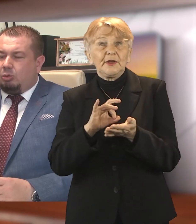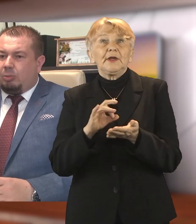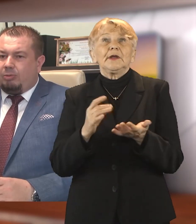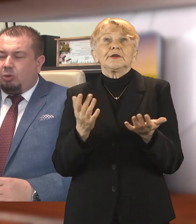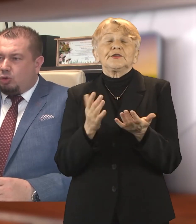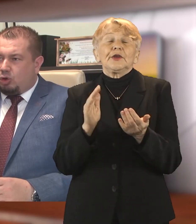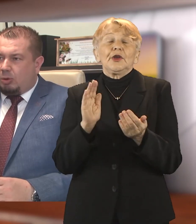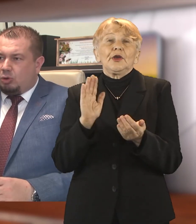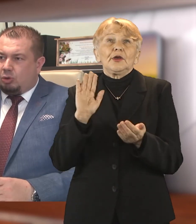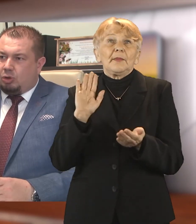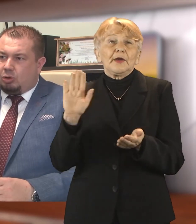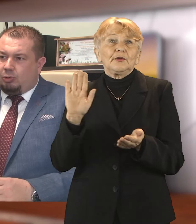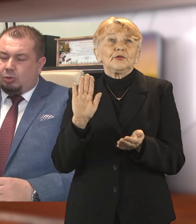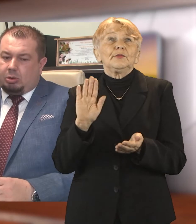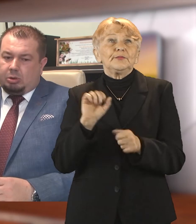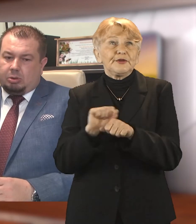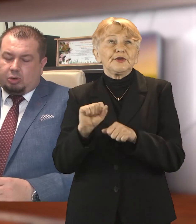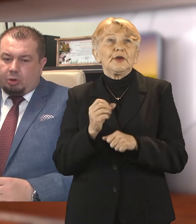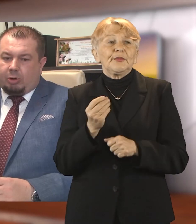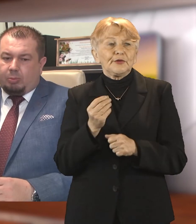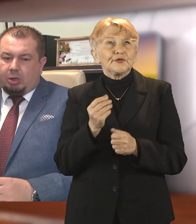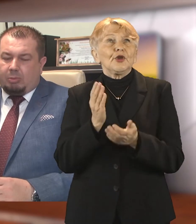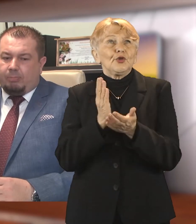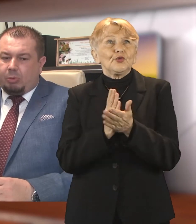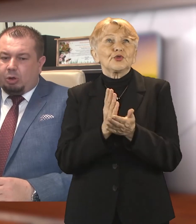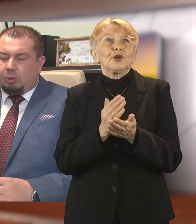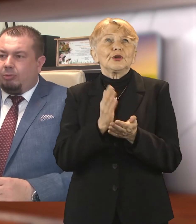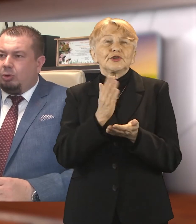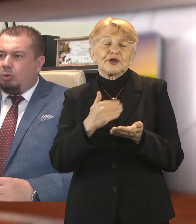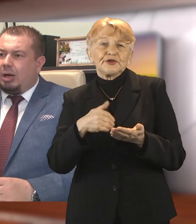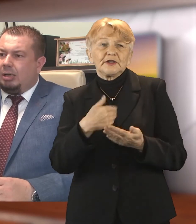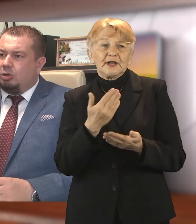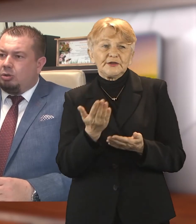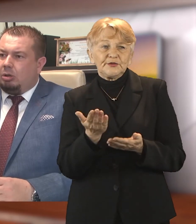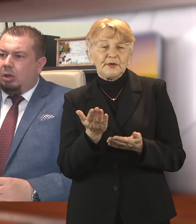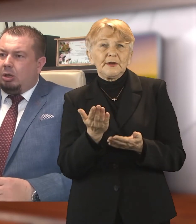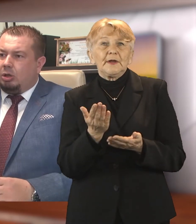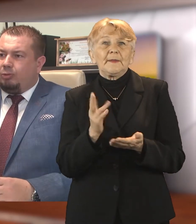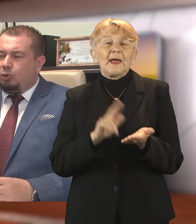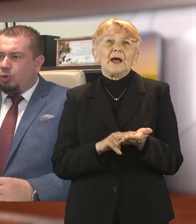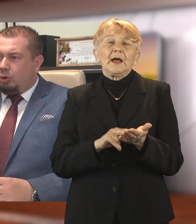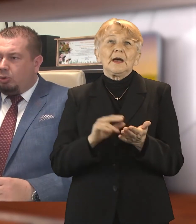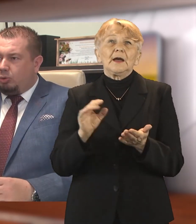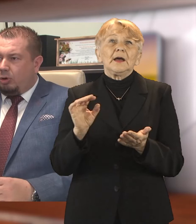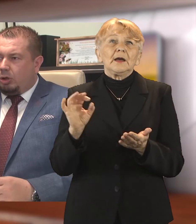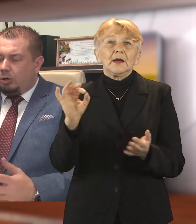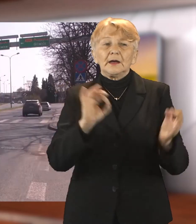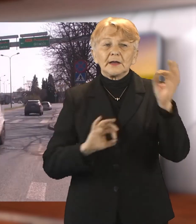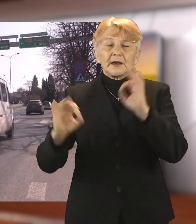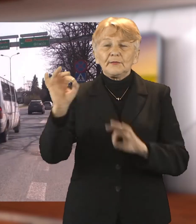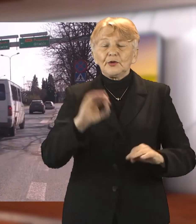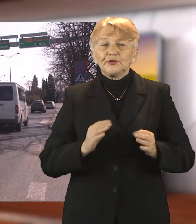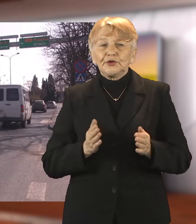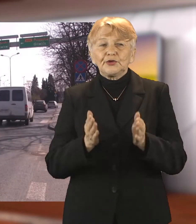na które powiat już otrzymał środki, czy to z rządowego programu odbudowy dróg lokalnych, czy to z Funduszu Ochrony Gruntów Rolnych.